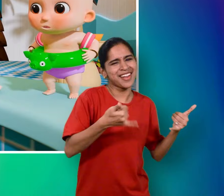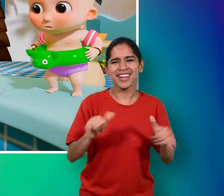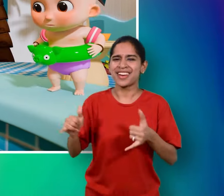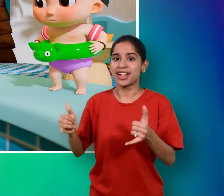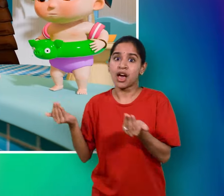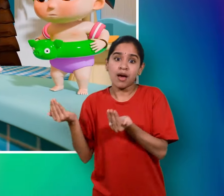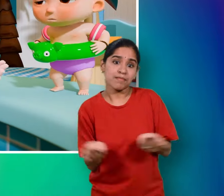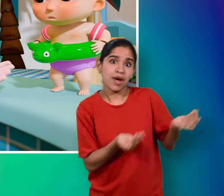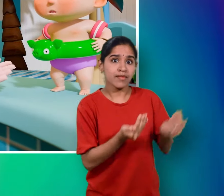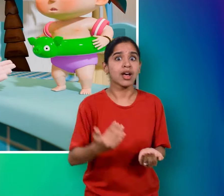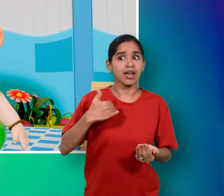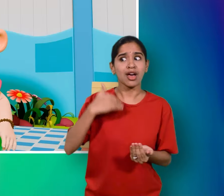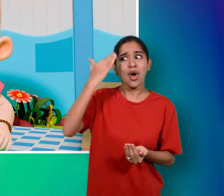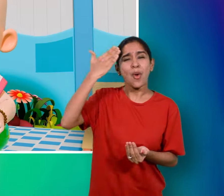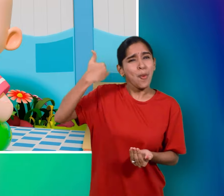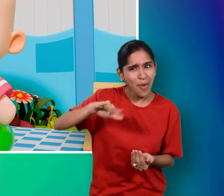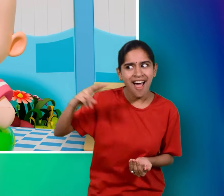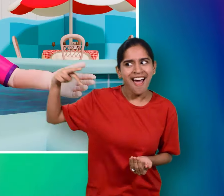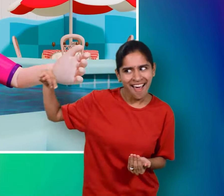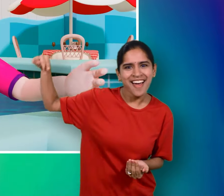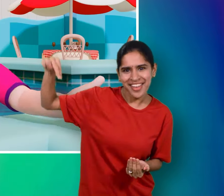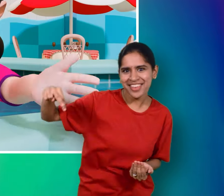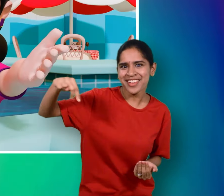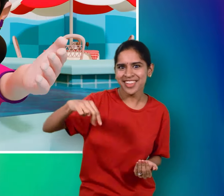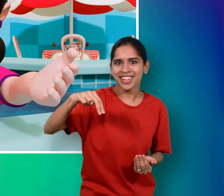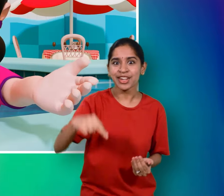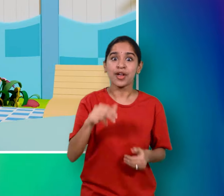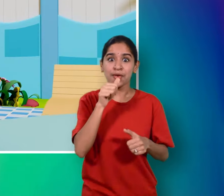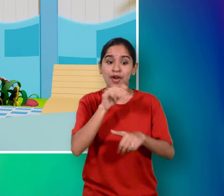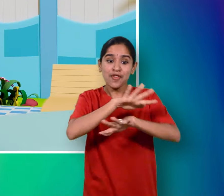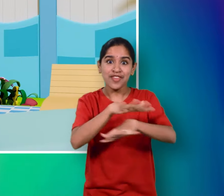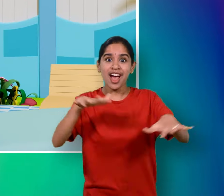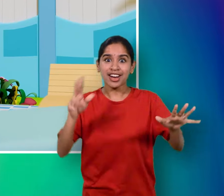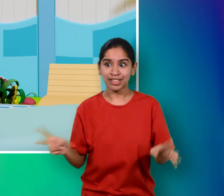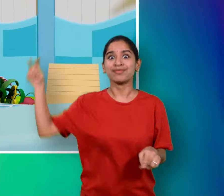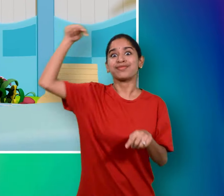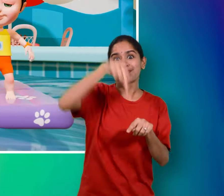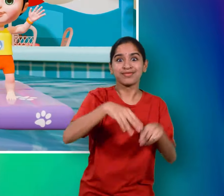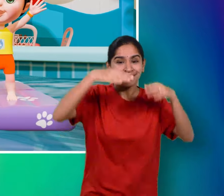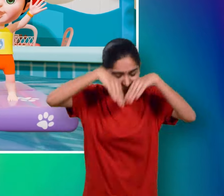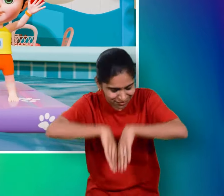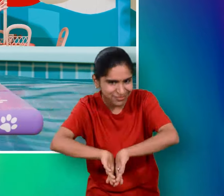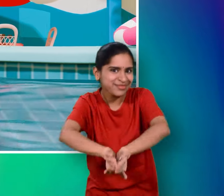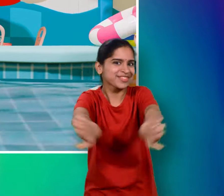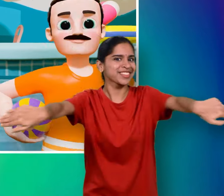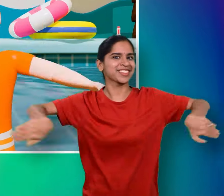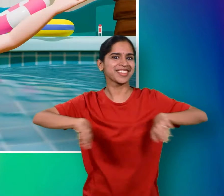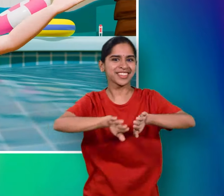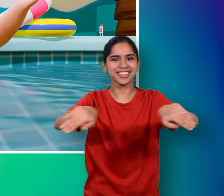बेबी मेरा बेबी मेरा आएगा पानी में फिर पानी में फिर जाएगा